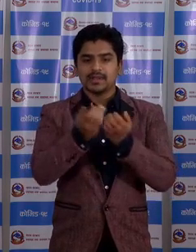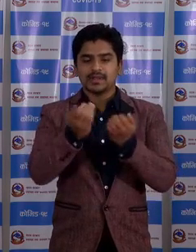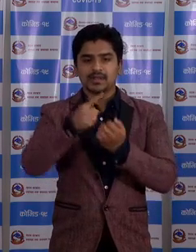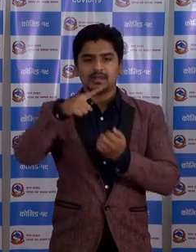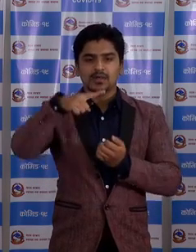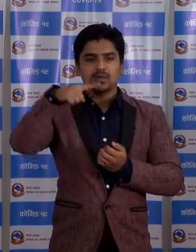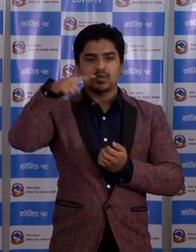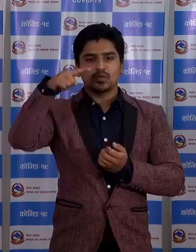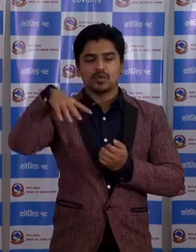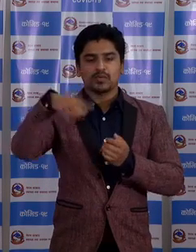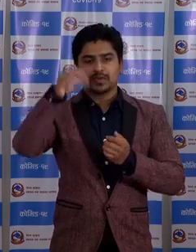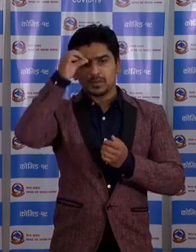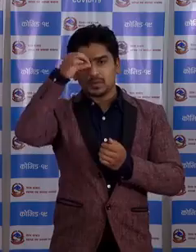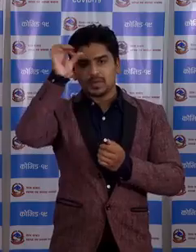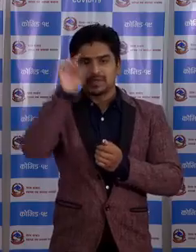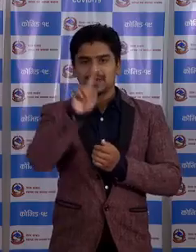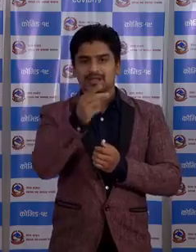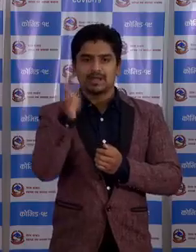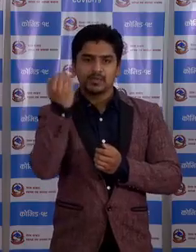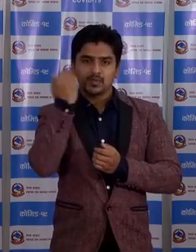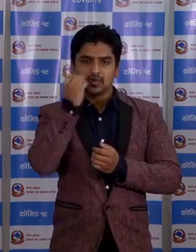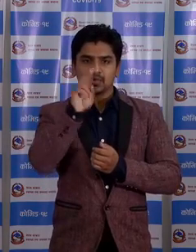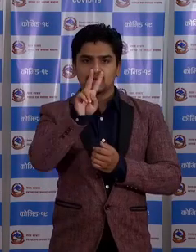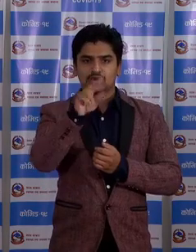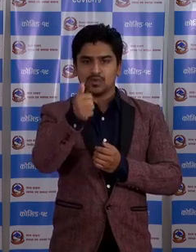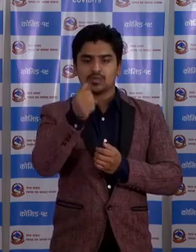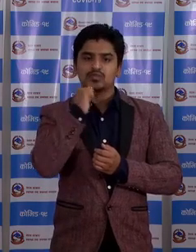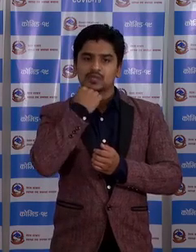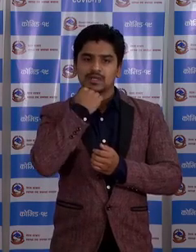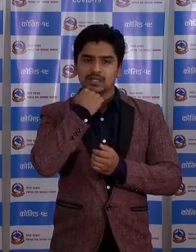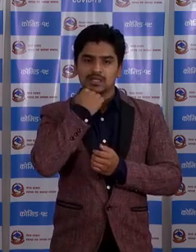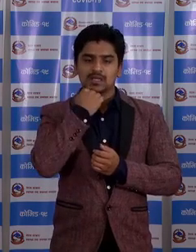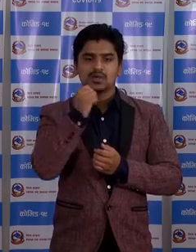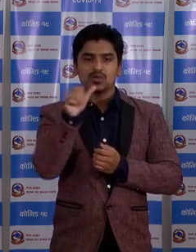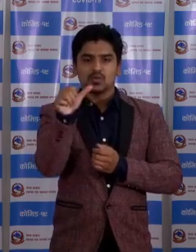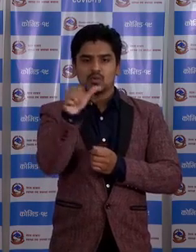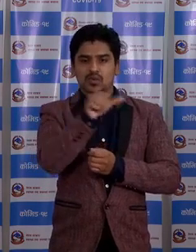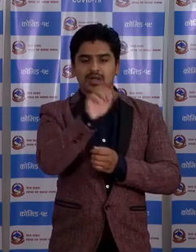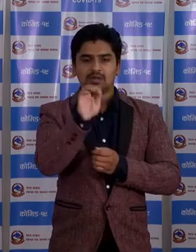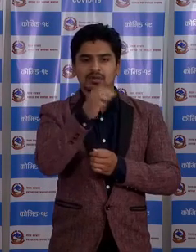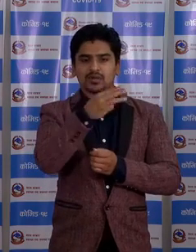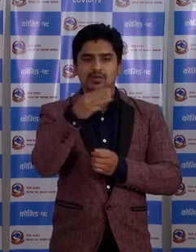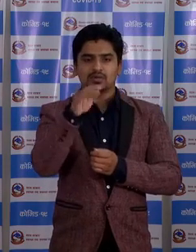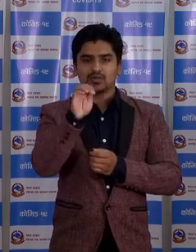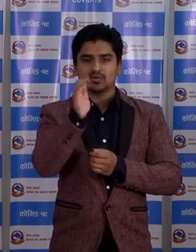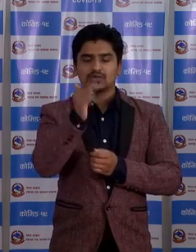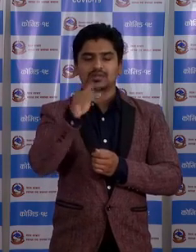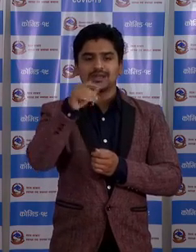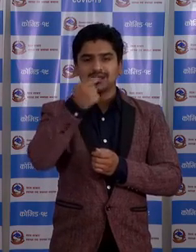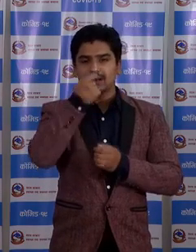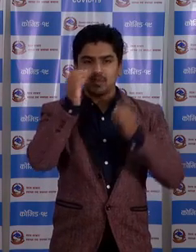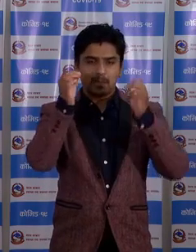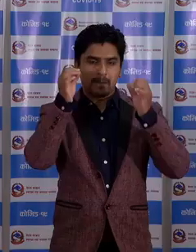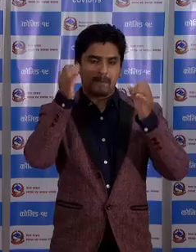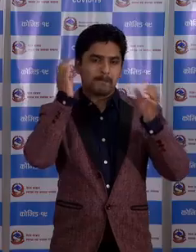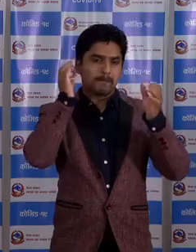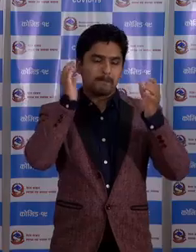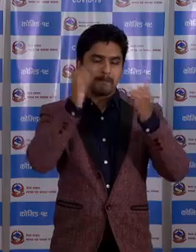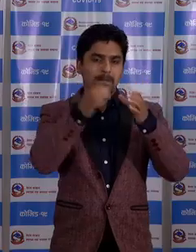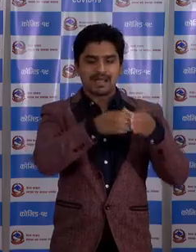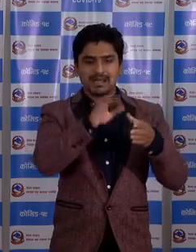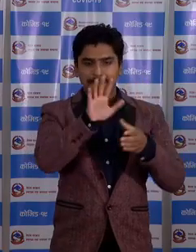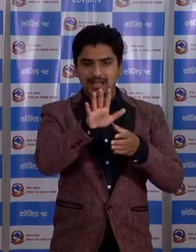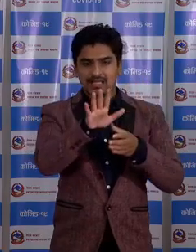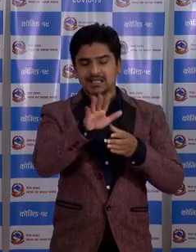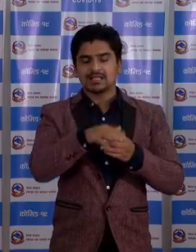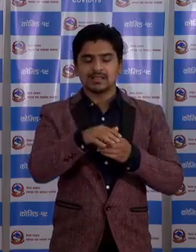नबल पराशी पस्सिम्मा एक जाना पुरुष जो 26 वर्षिया हुन हुन छा वहां सुस्ता गाउपाली का पांच का बेलबानी